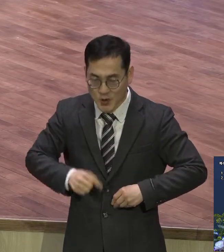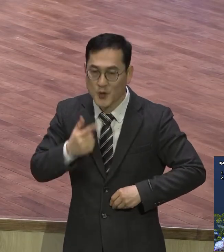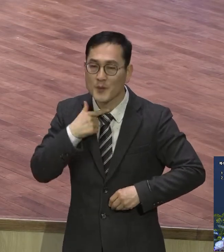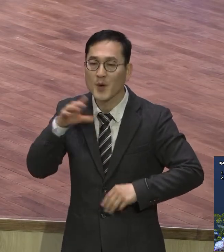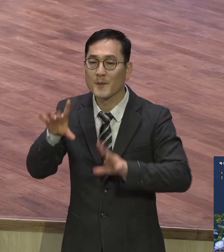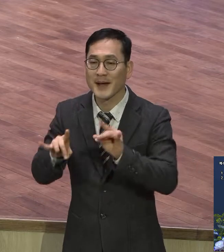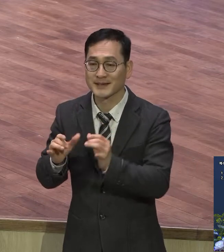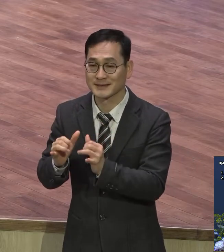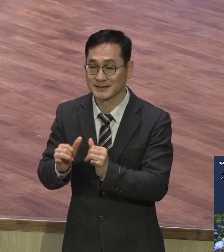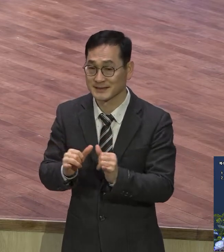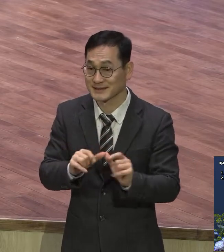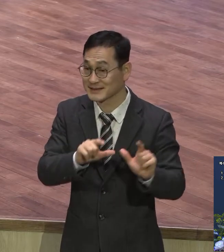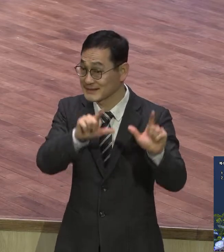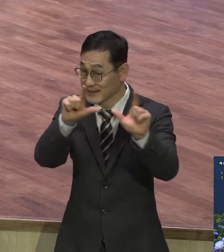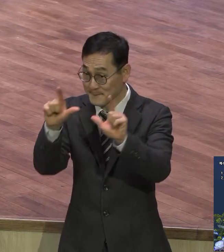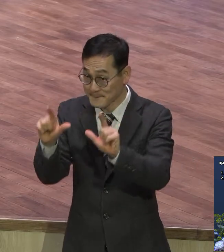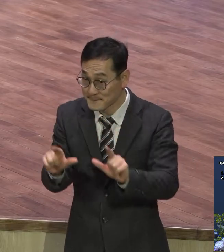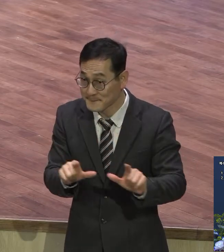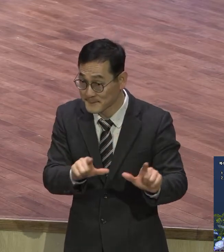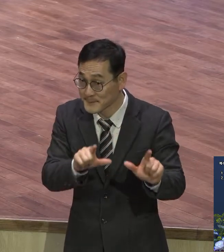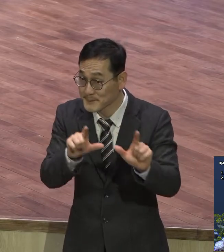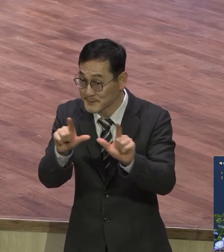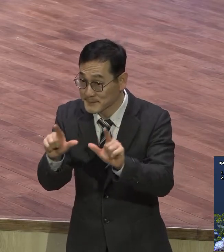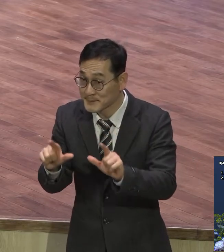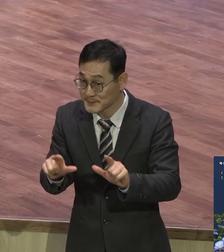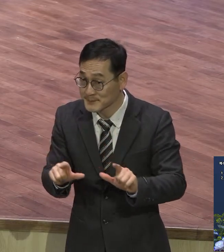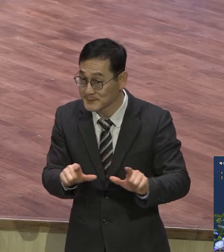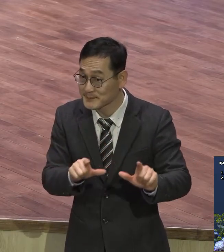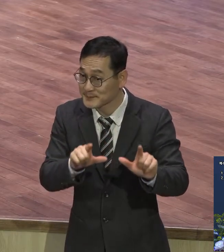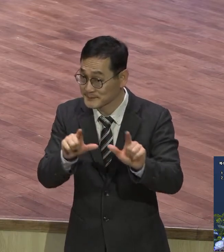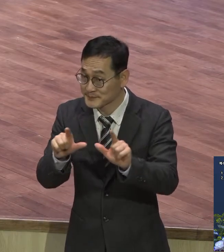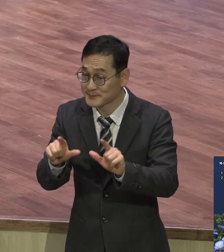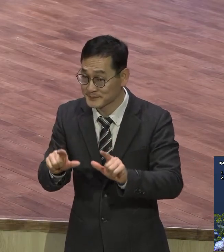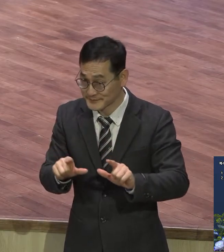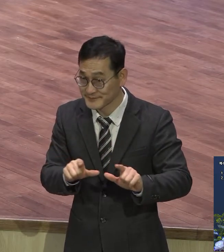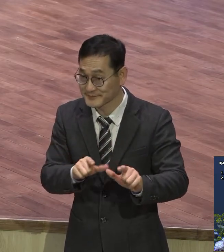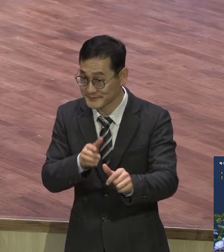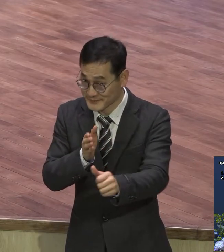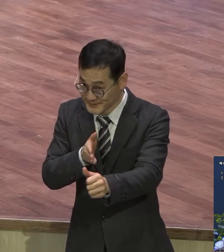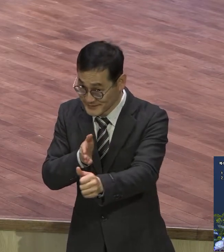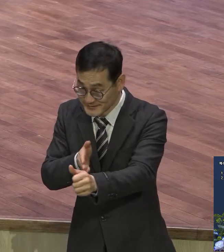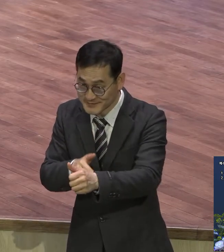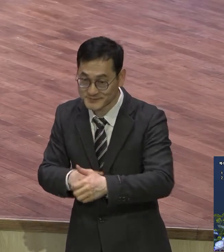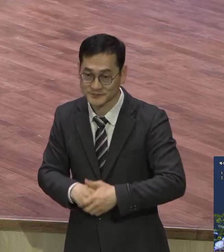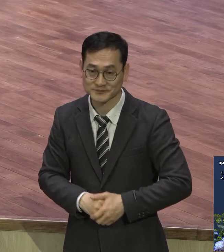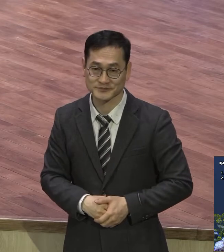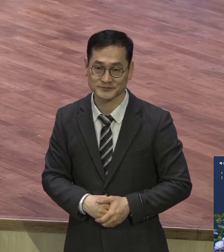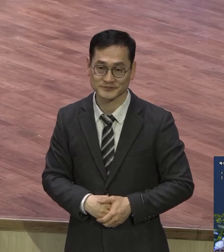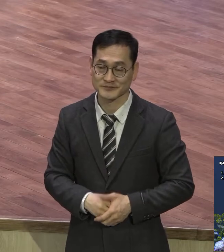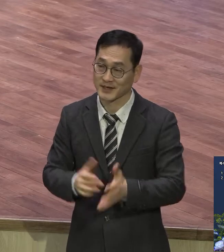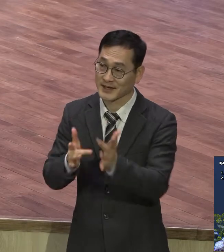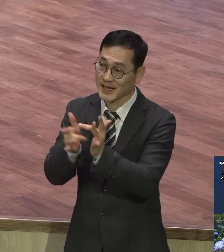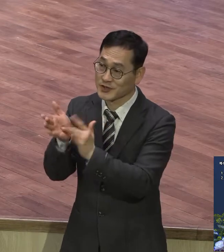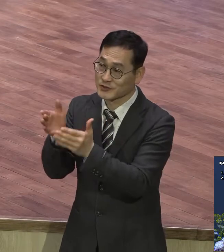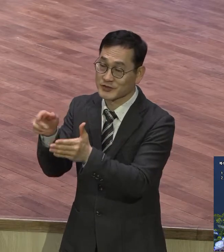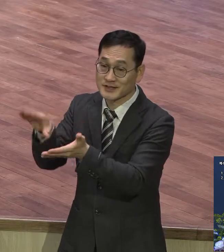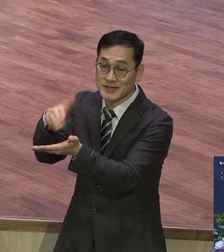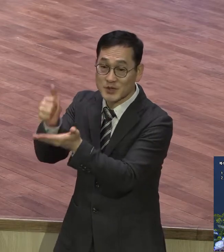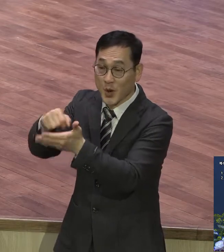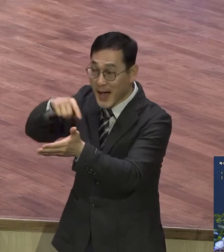이거를 여러분 사시길 바랍니다 그래서 예수 글씨도 안에 감추어져 있는 지혜와